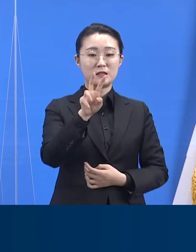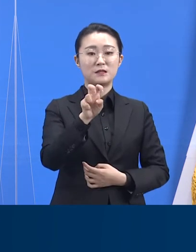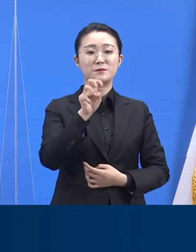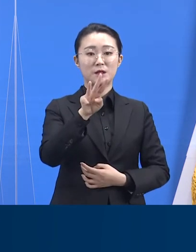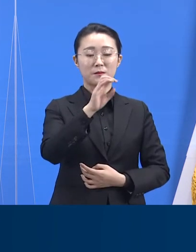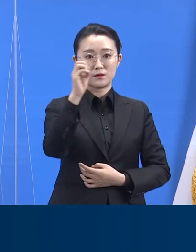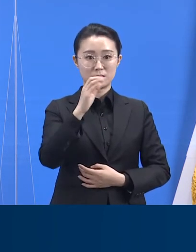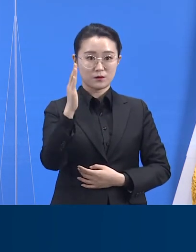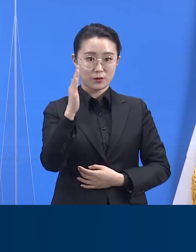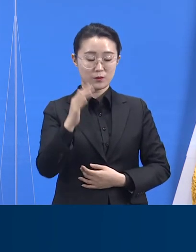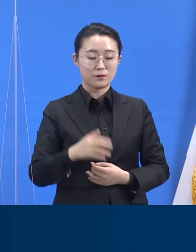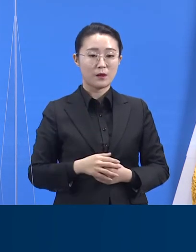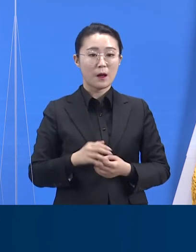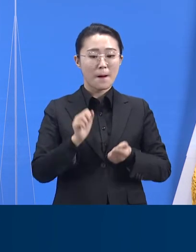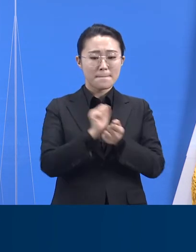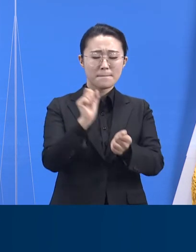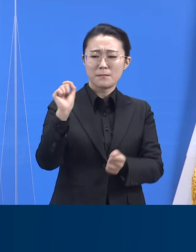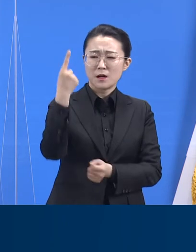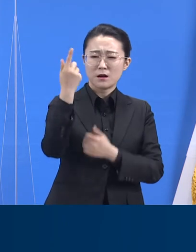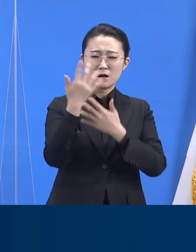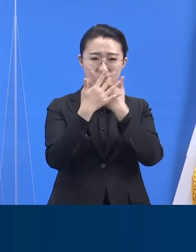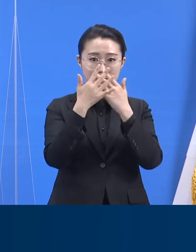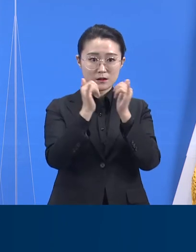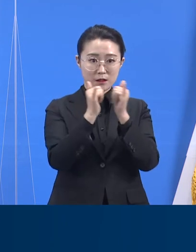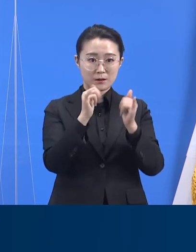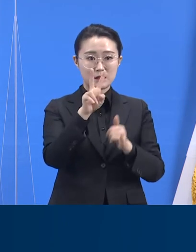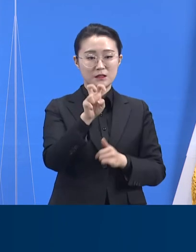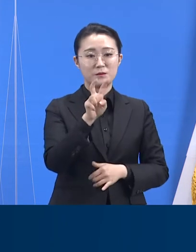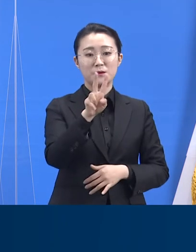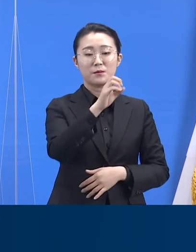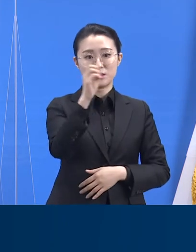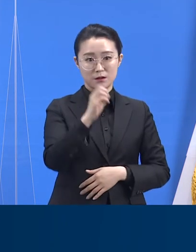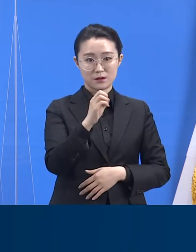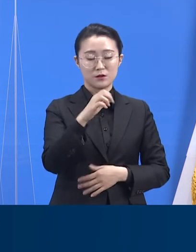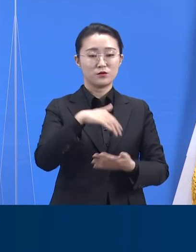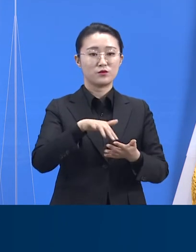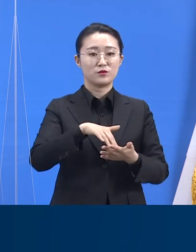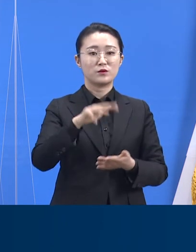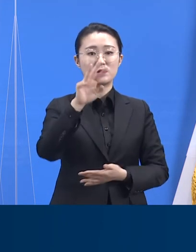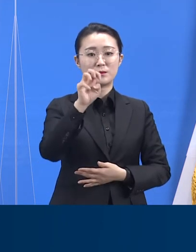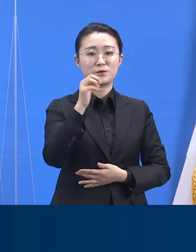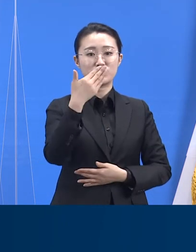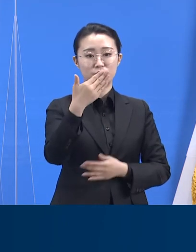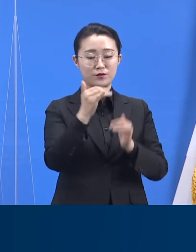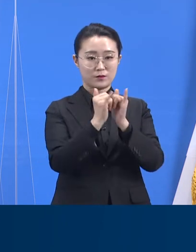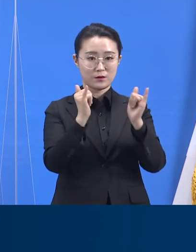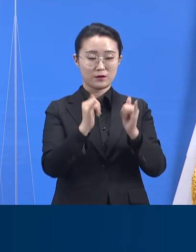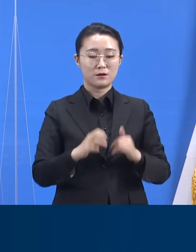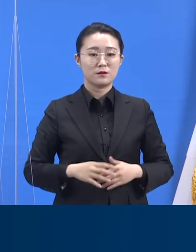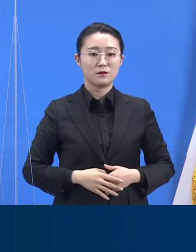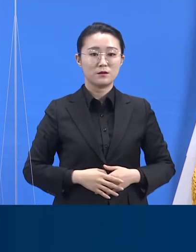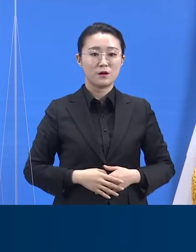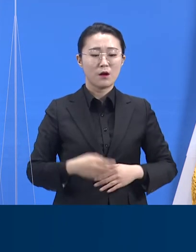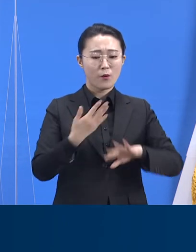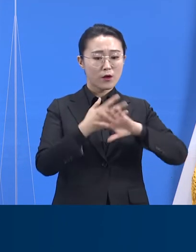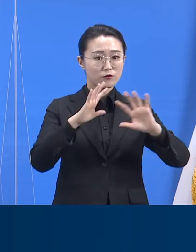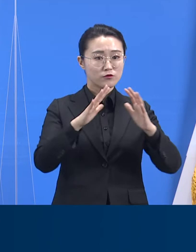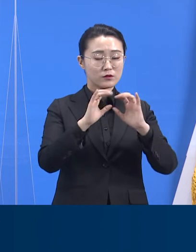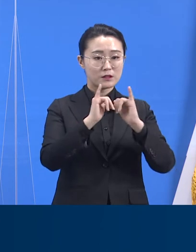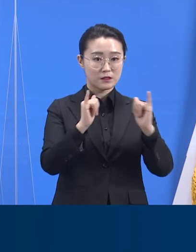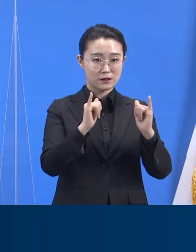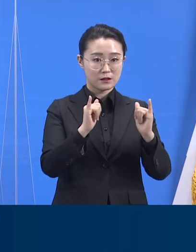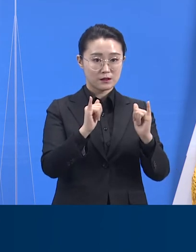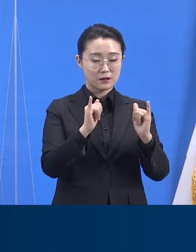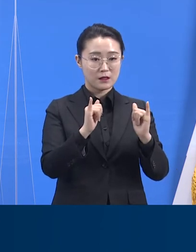경로를 알 수 없었던 확진자는 22.2%인 39명입니다. 외국인 확진자는 3